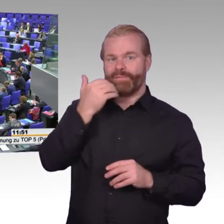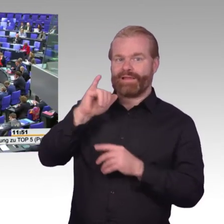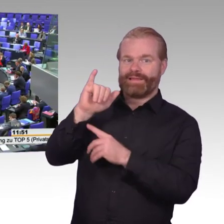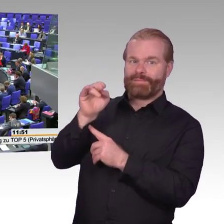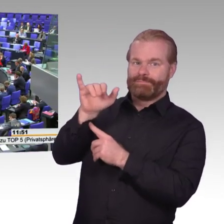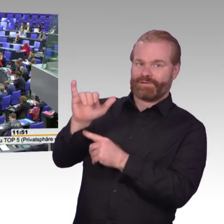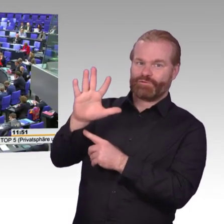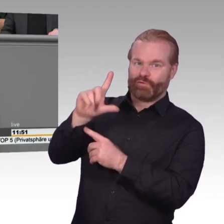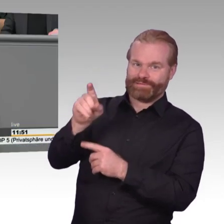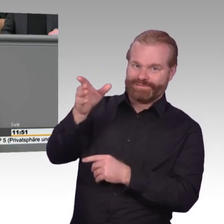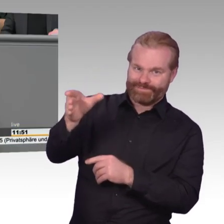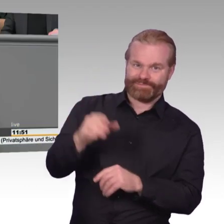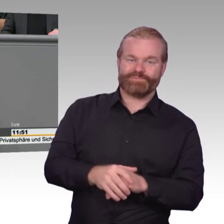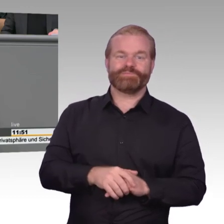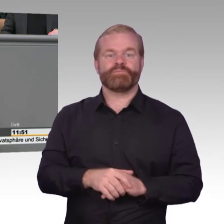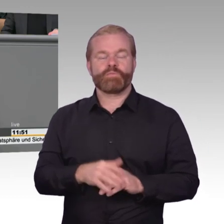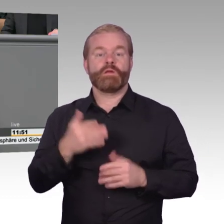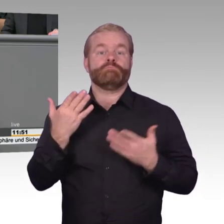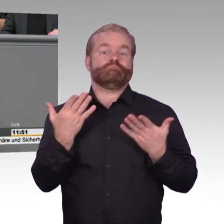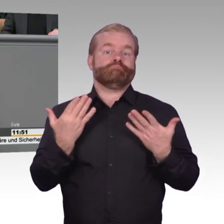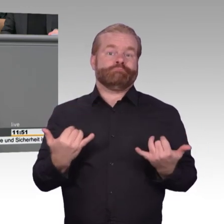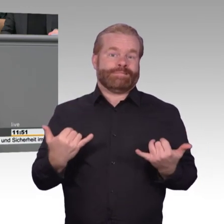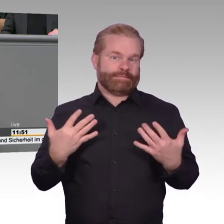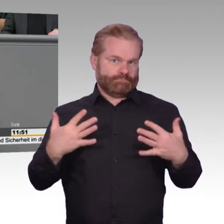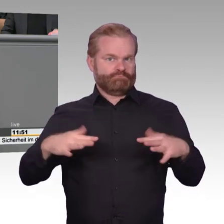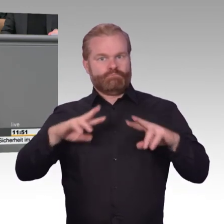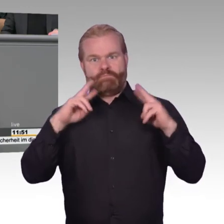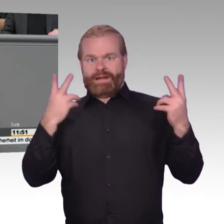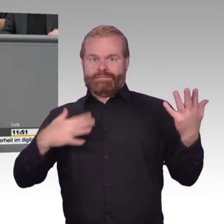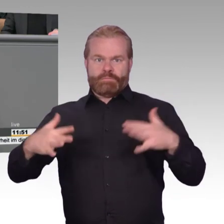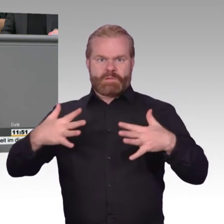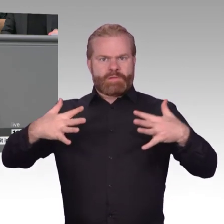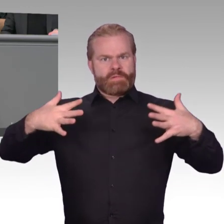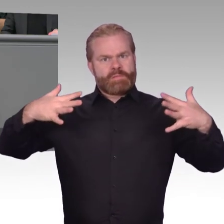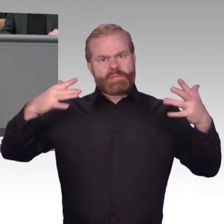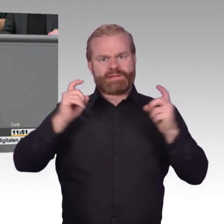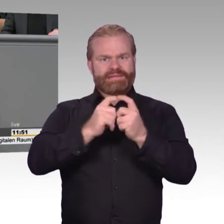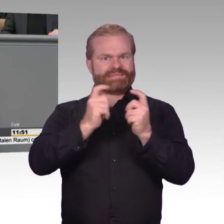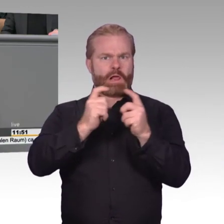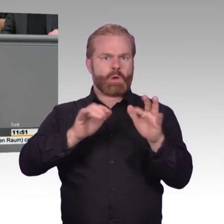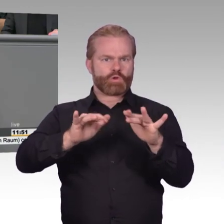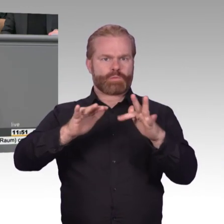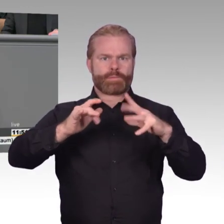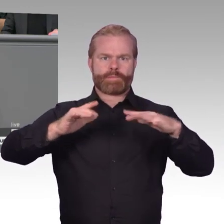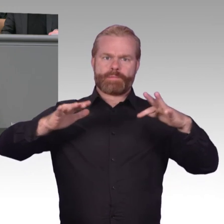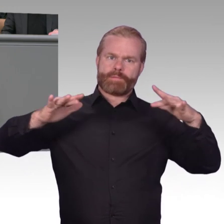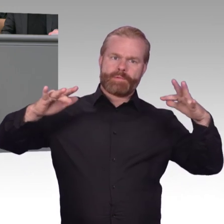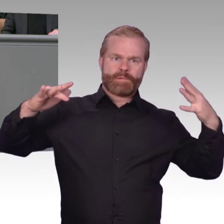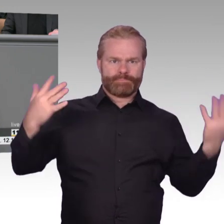Mensch und die Informationsgesellschaft, sie sind verletzlich geworden. Sie brauchen unseren Schutz. Und zu Recht, wie der Kollege Schulz auch deutlich gemacht hat, und viele